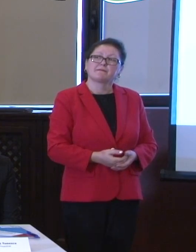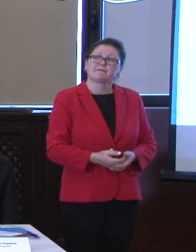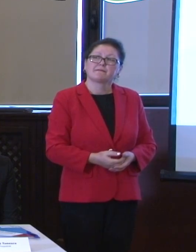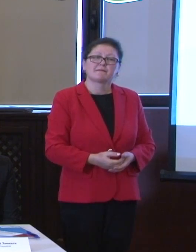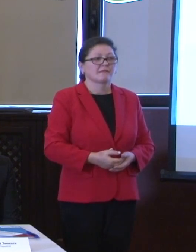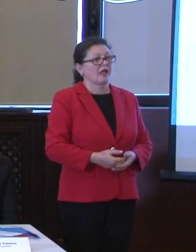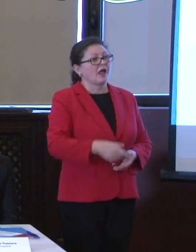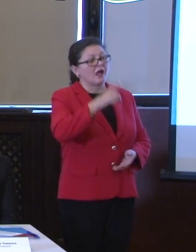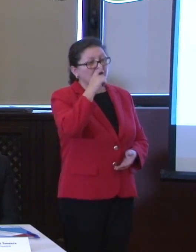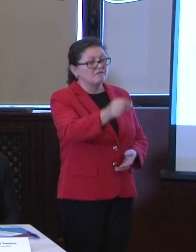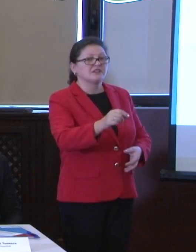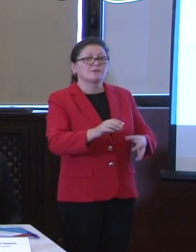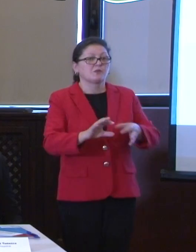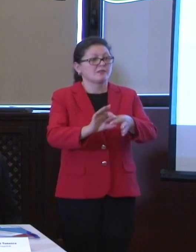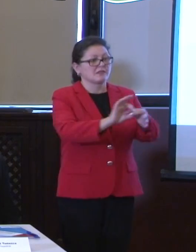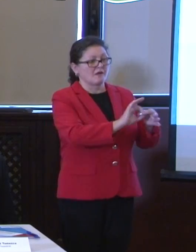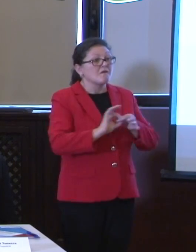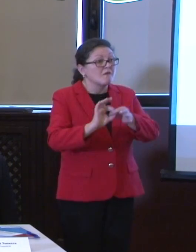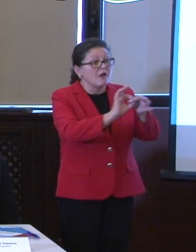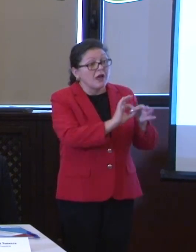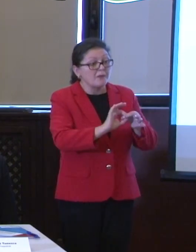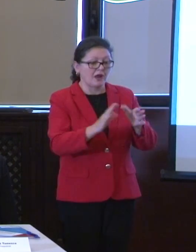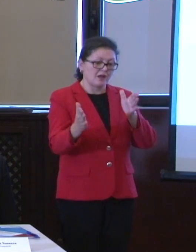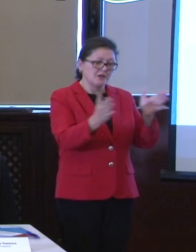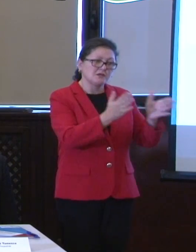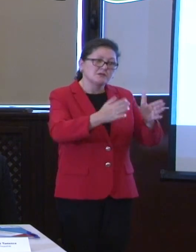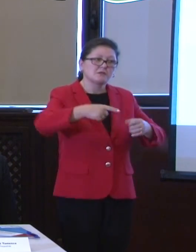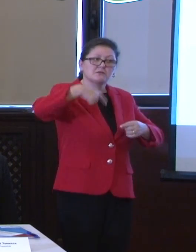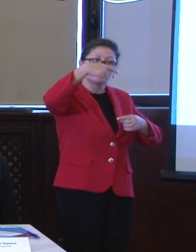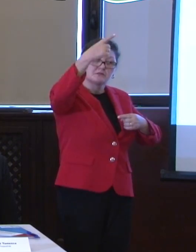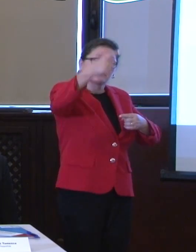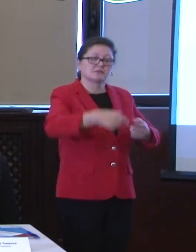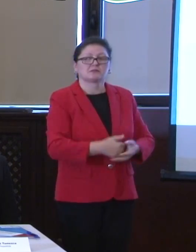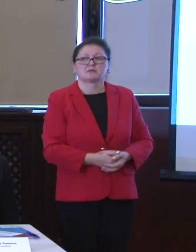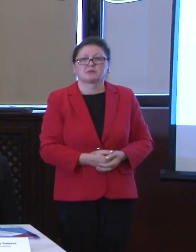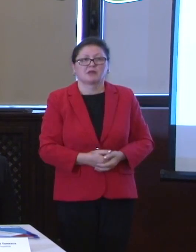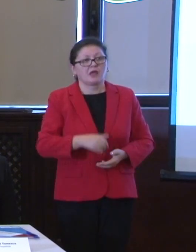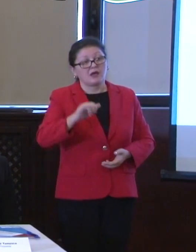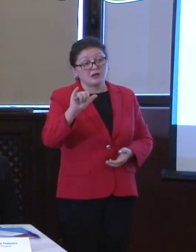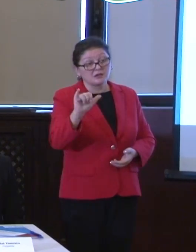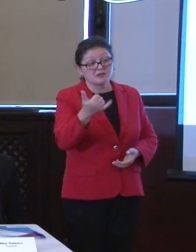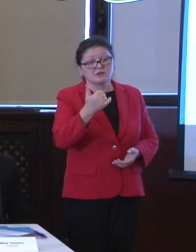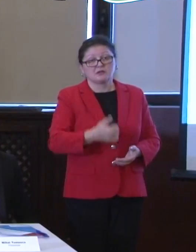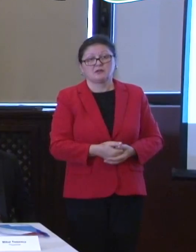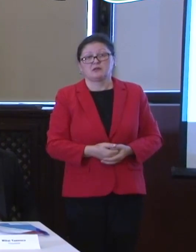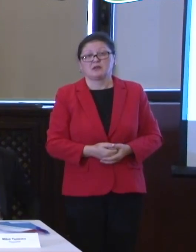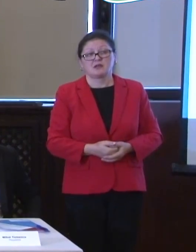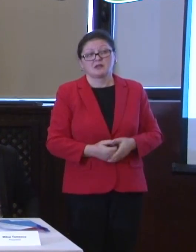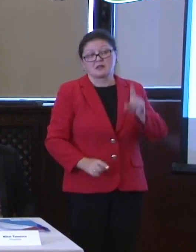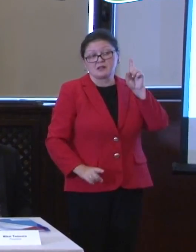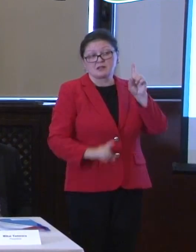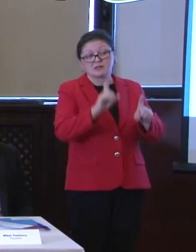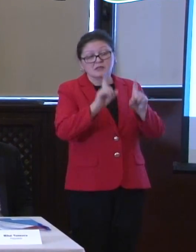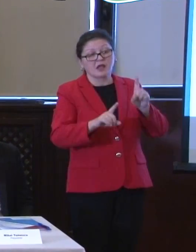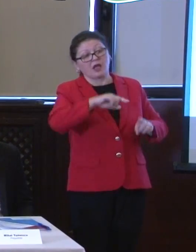Vă asigur că vom colabora și în perioada următoare și nu evitați dacă apar